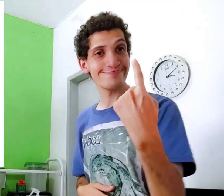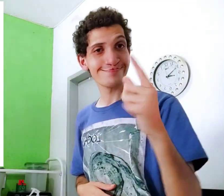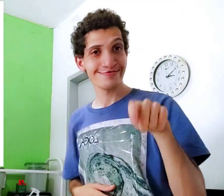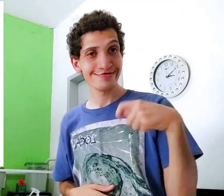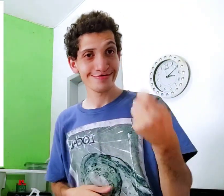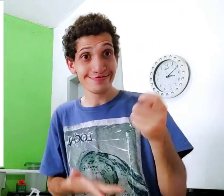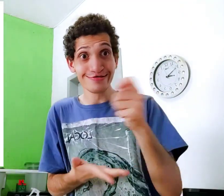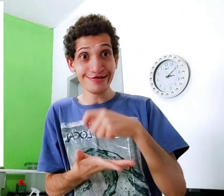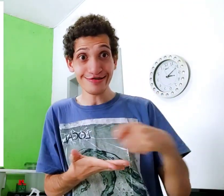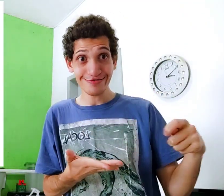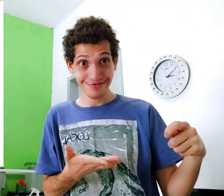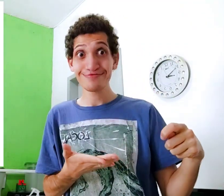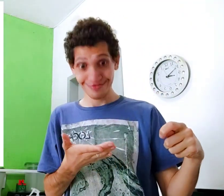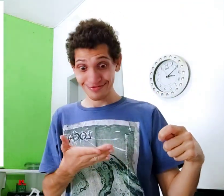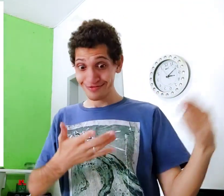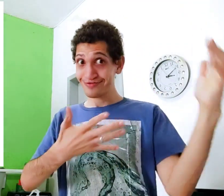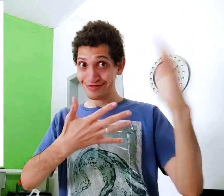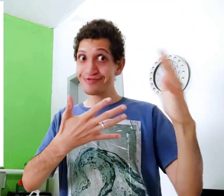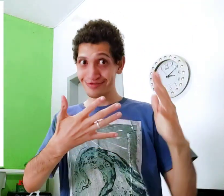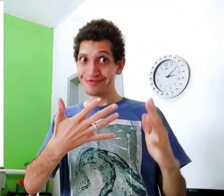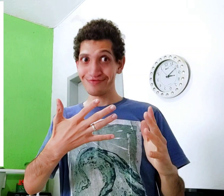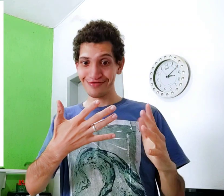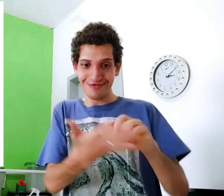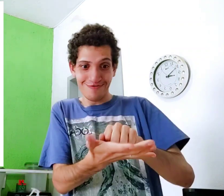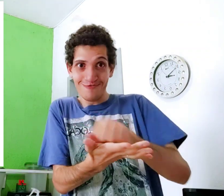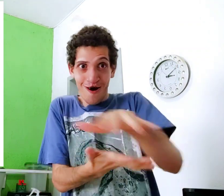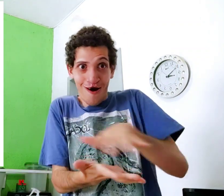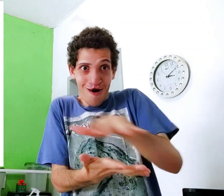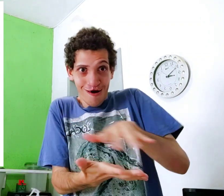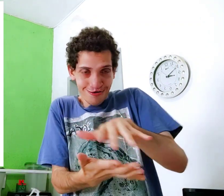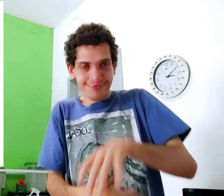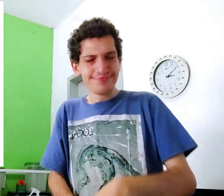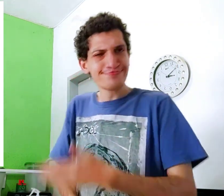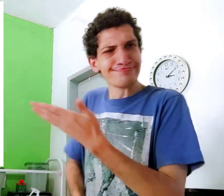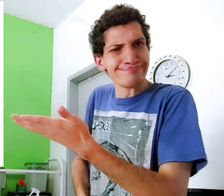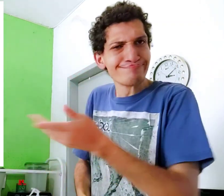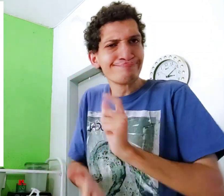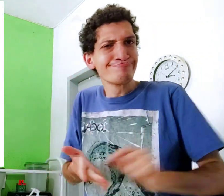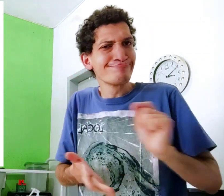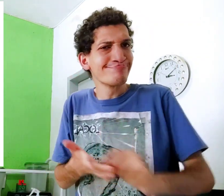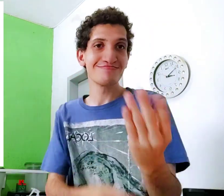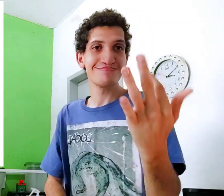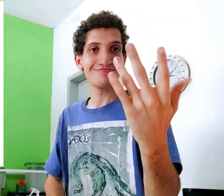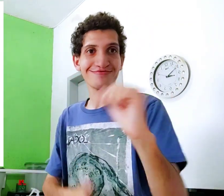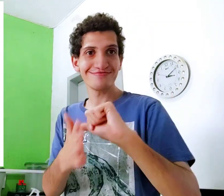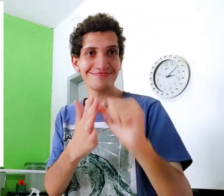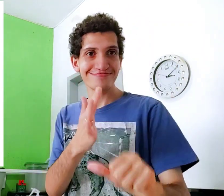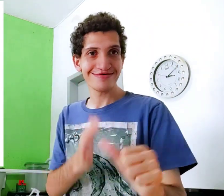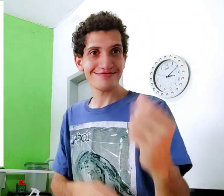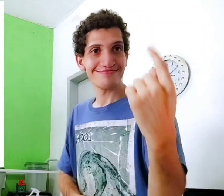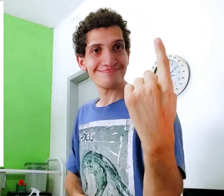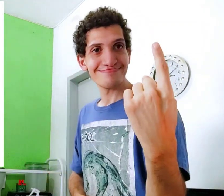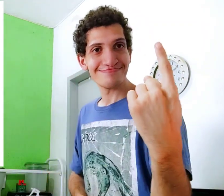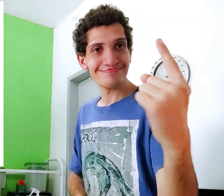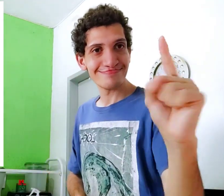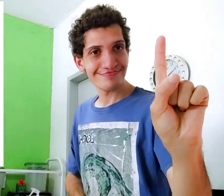Isso daqui é um sinal escrito, livrais, só inscrições. Esse é escrito, ó, a